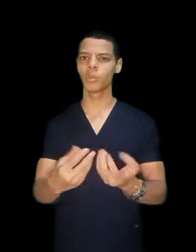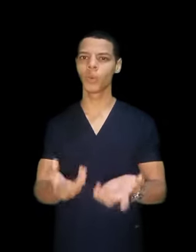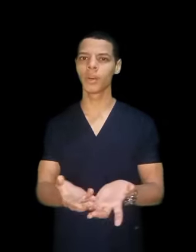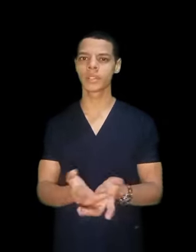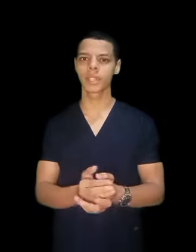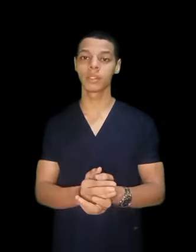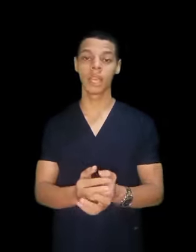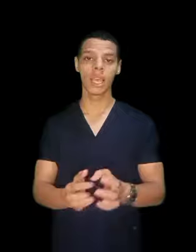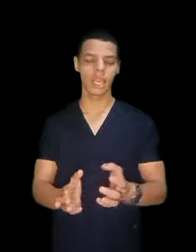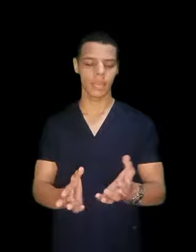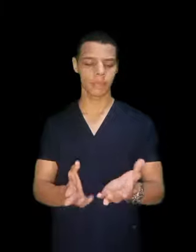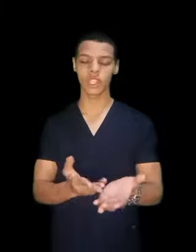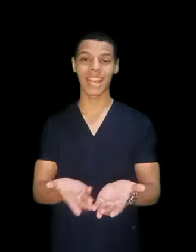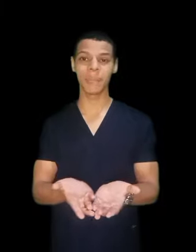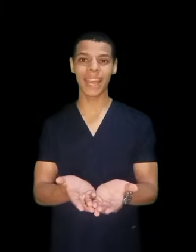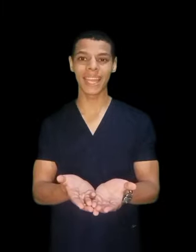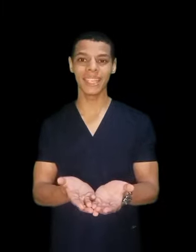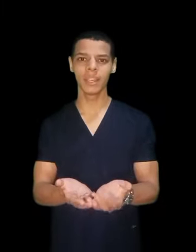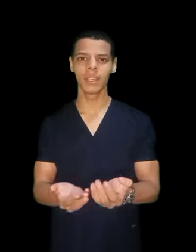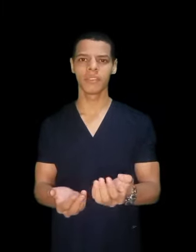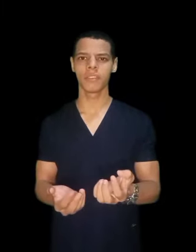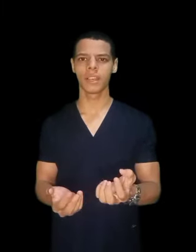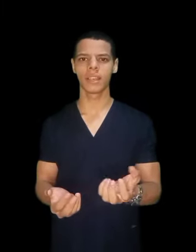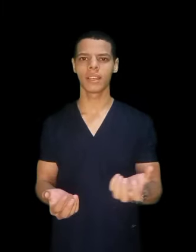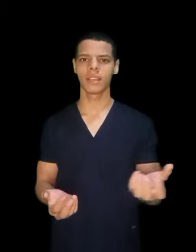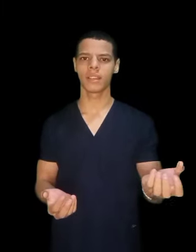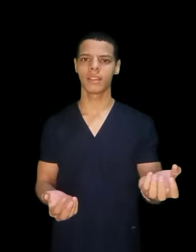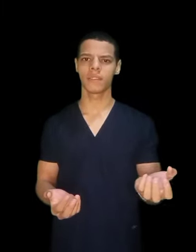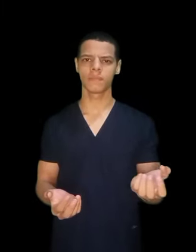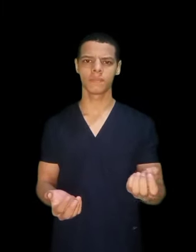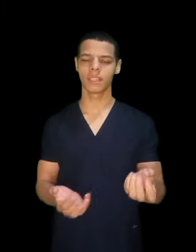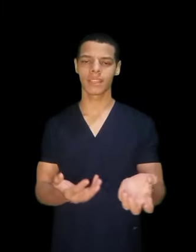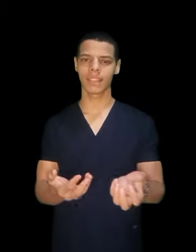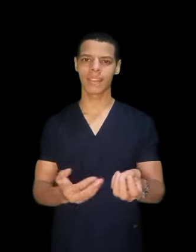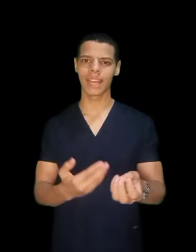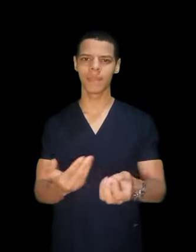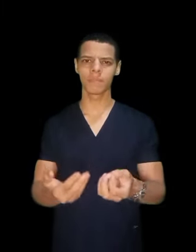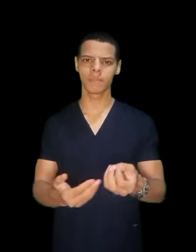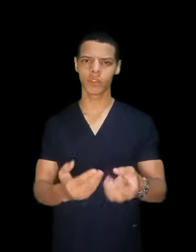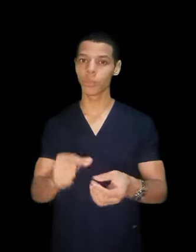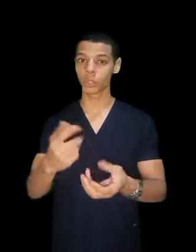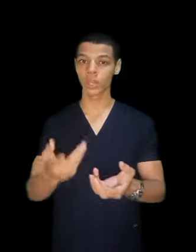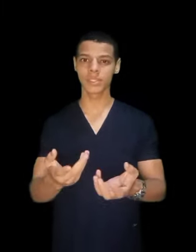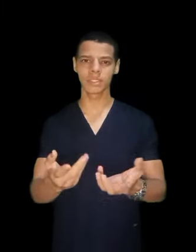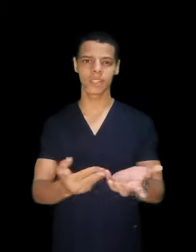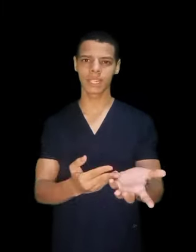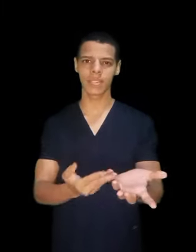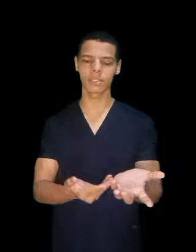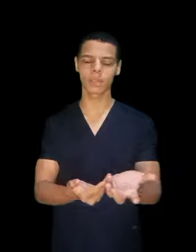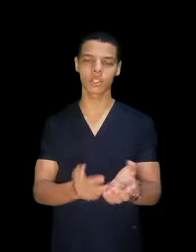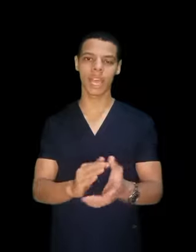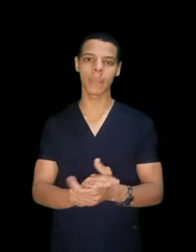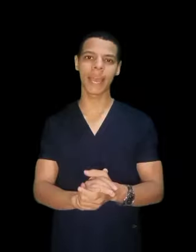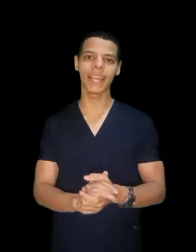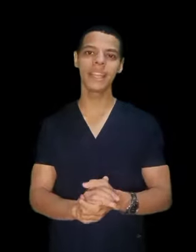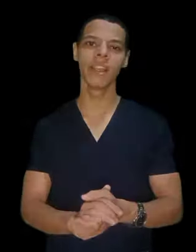دبلوم اصلا مش تعليم عالي فانت تعليم فوق متوسط فانت اصلا مش تعليم عالي